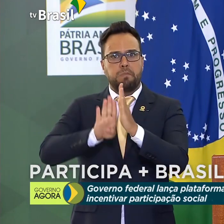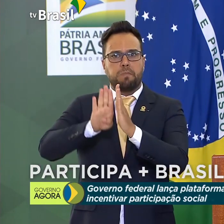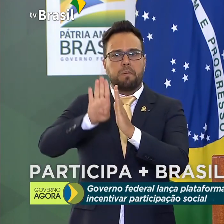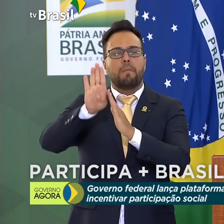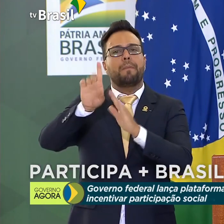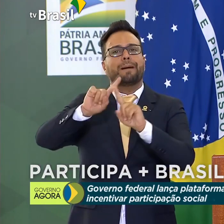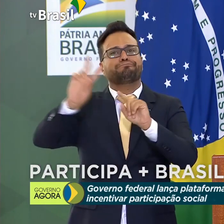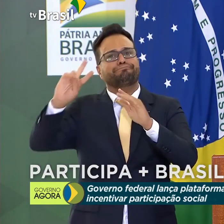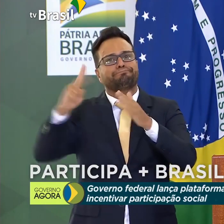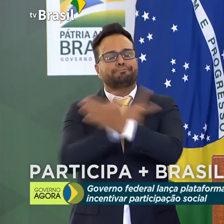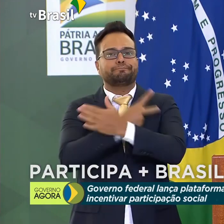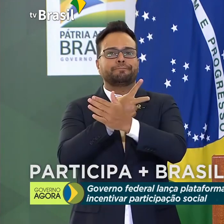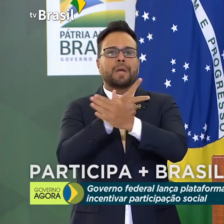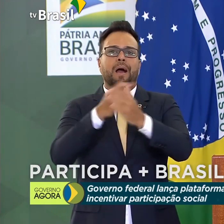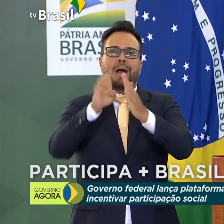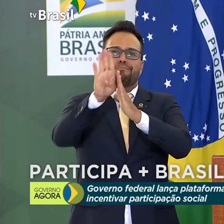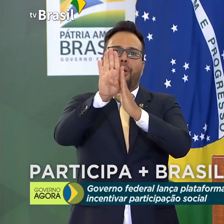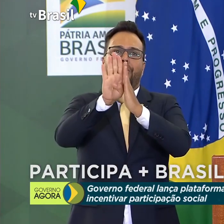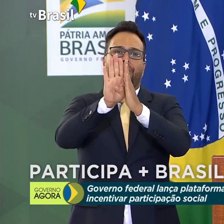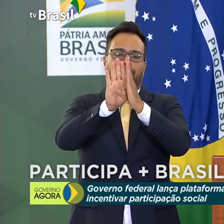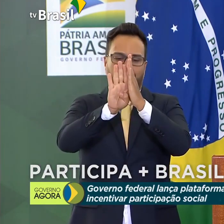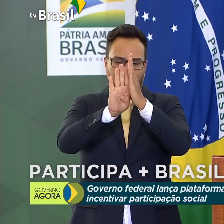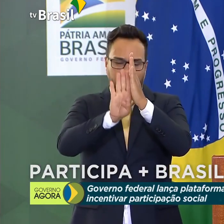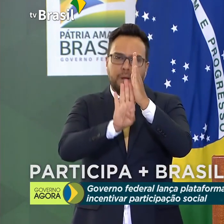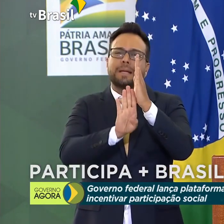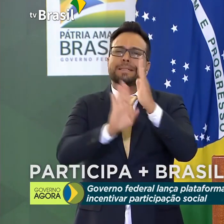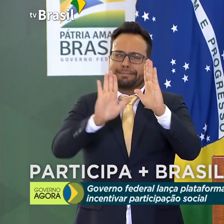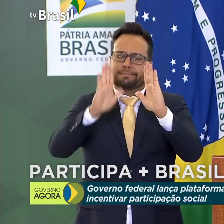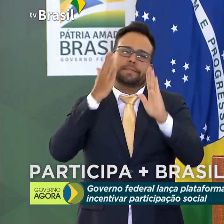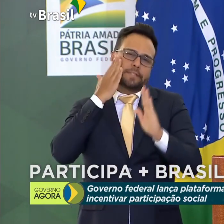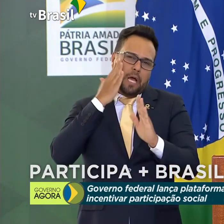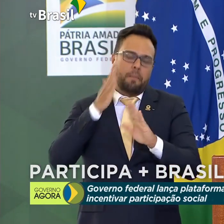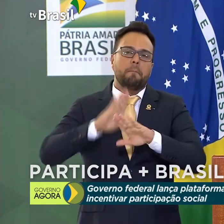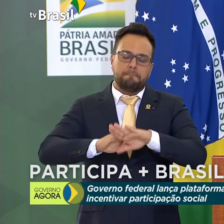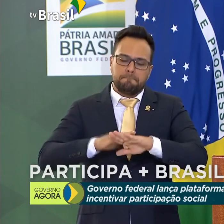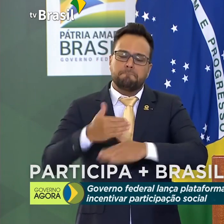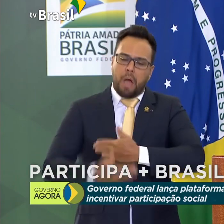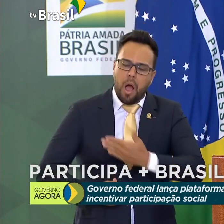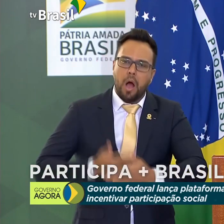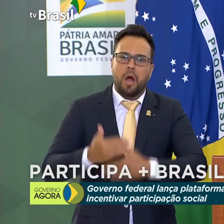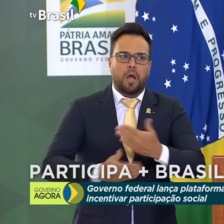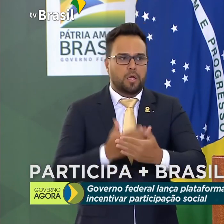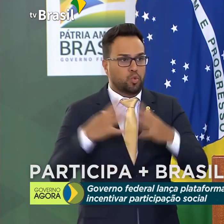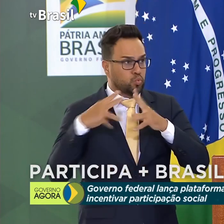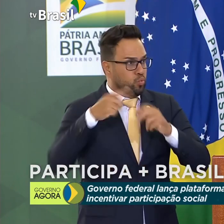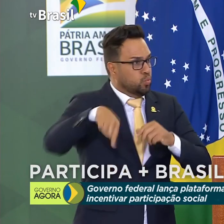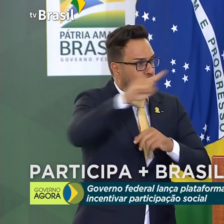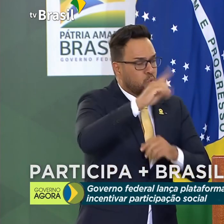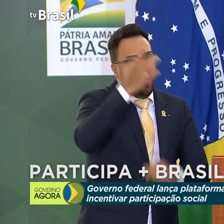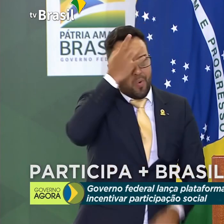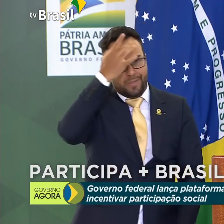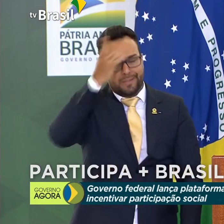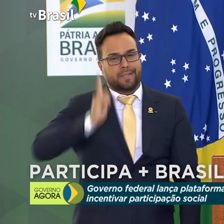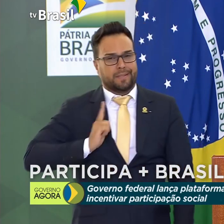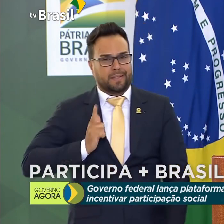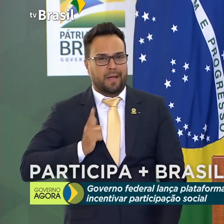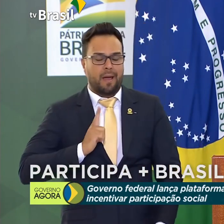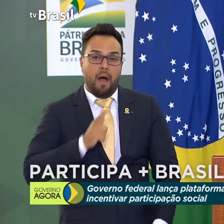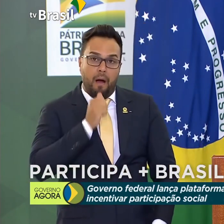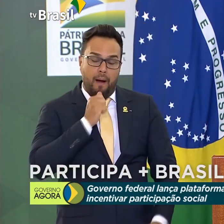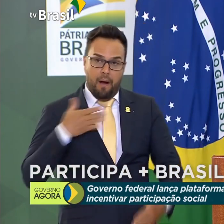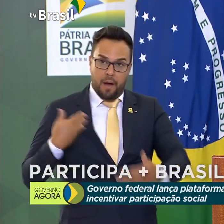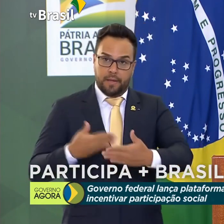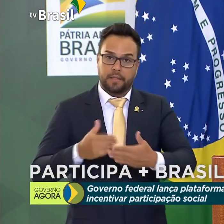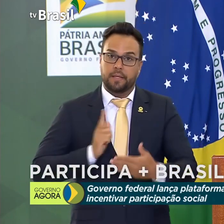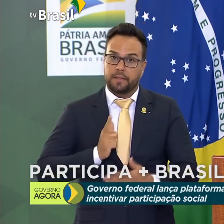isso aconteceu. E nós sabemos, e cada vez mais todos nós nos conscientizamos, que ainda temos